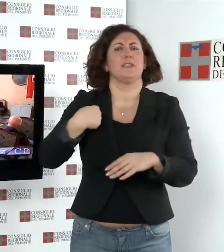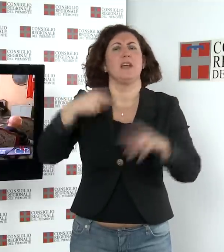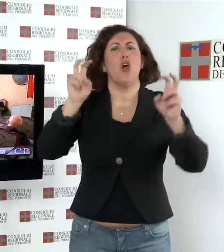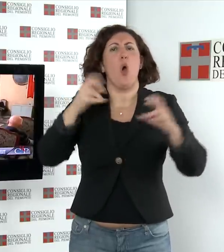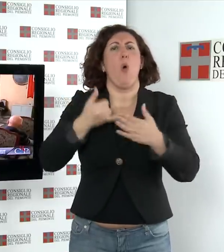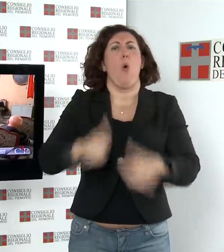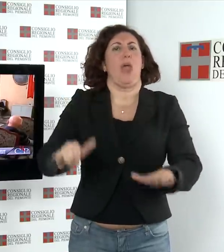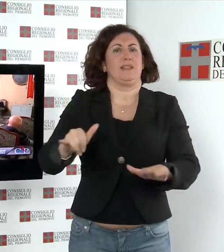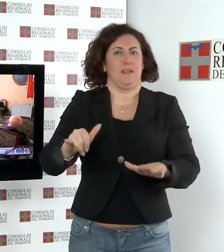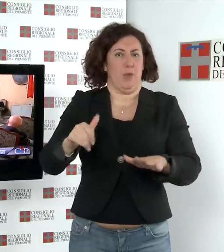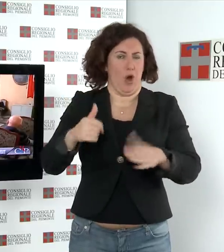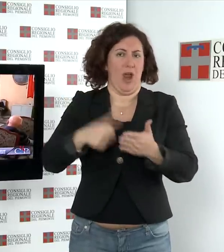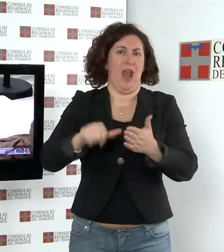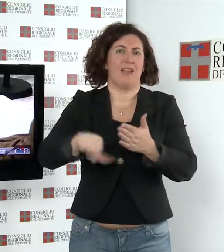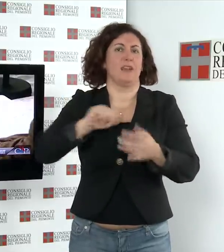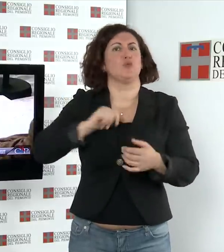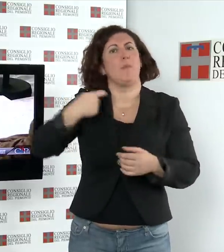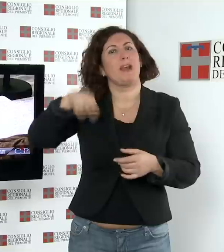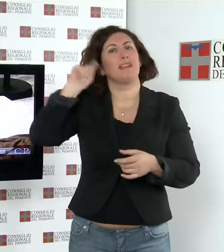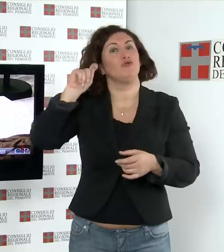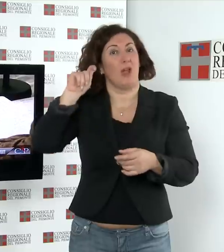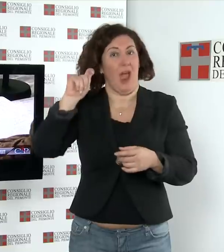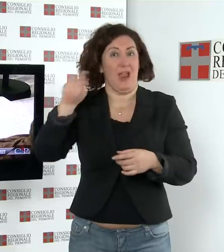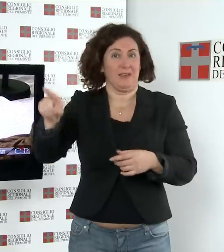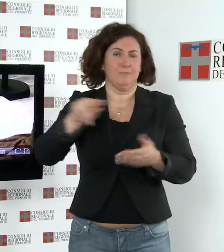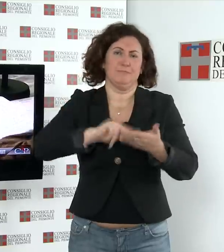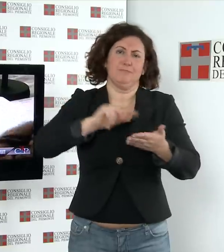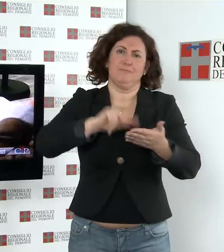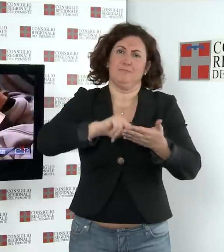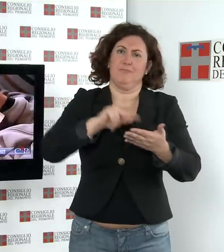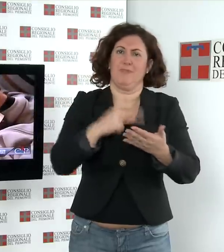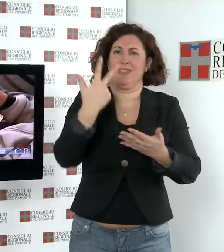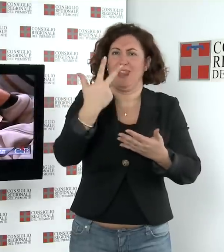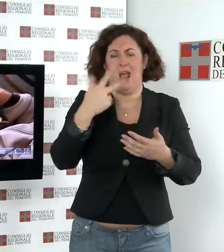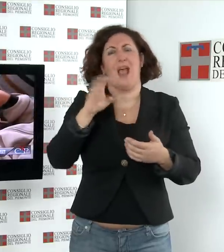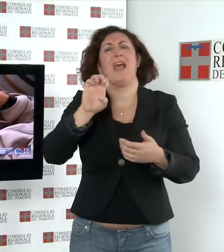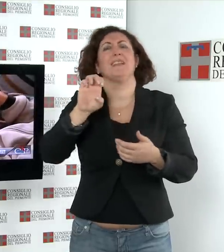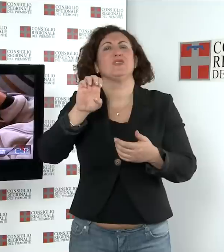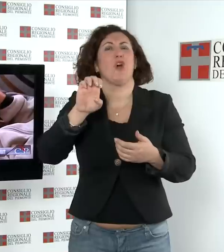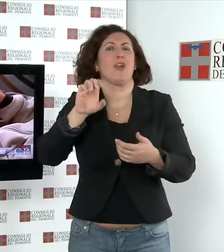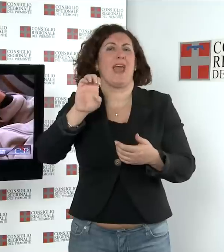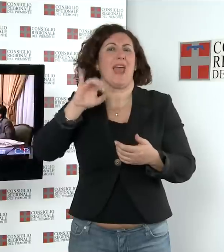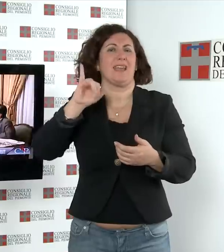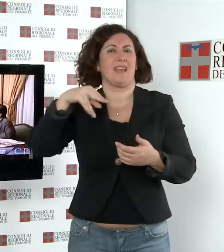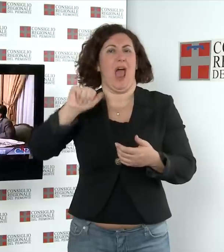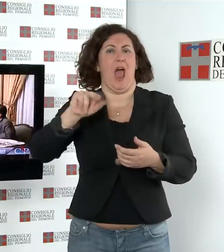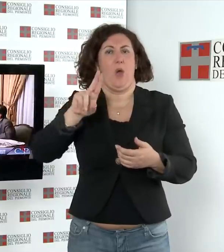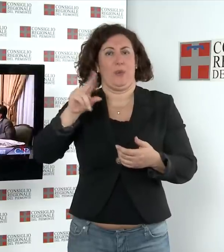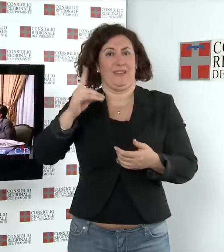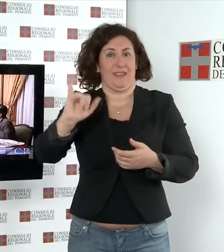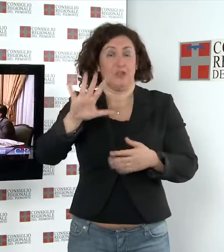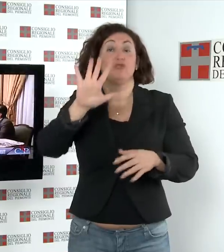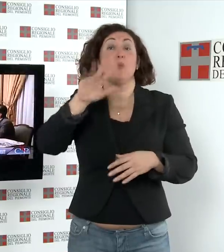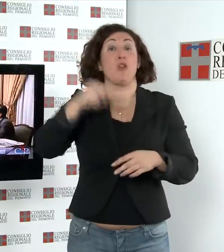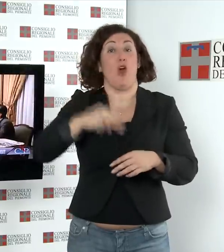Curato da Stefano Faure, Andrea Liparoto e Giacomo Papi Edizioni e Inaudi Presentato il 5 novembre a Palazzo